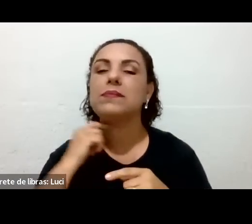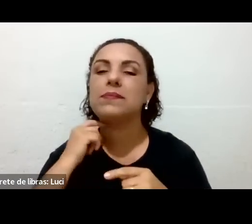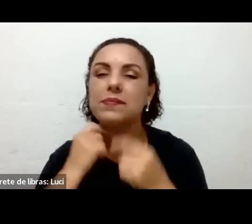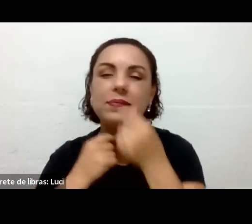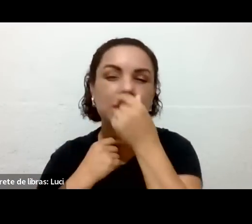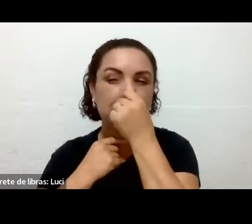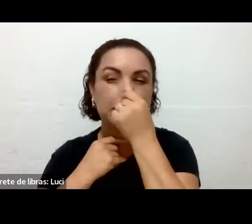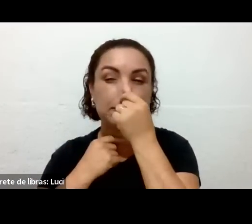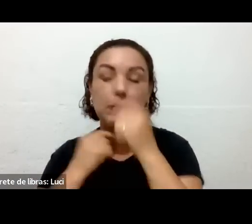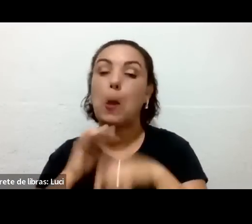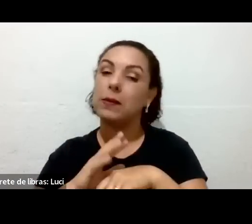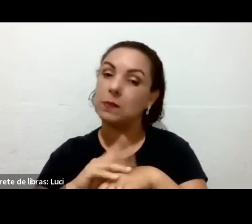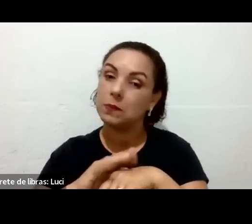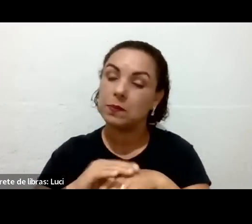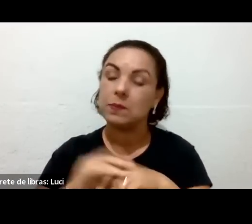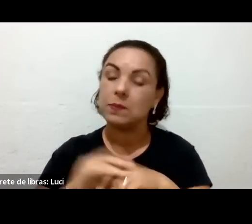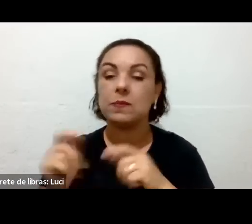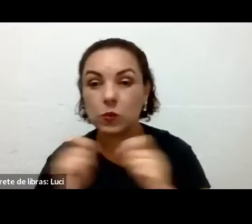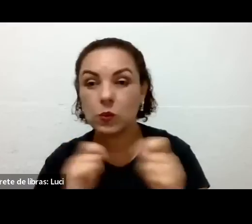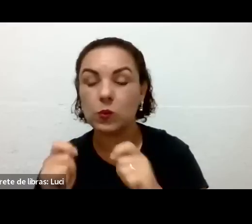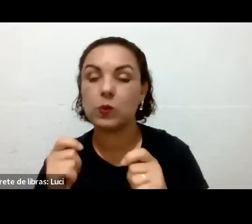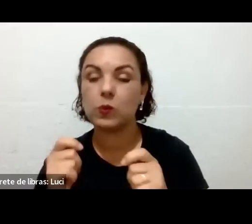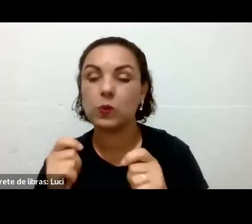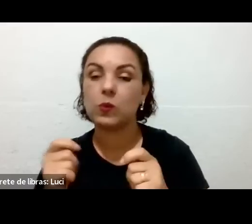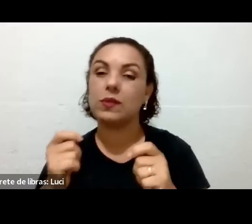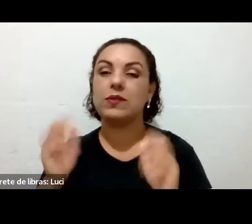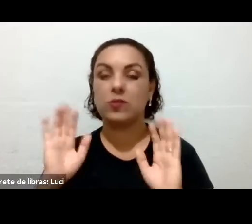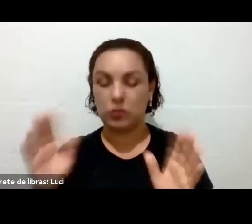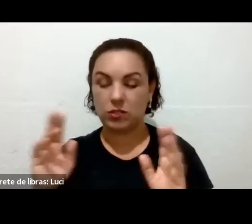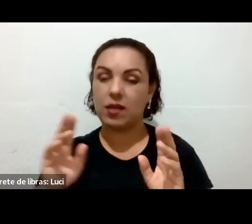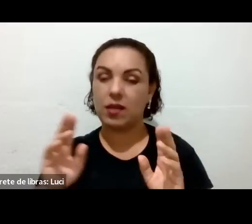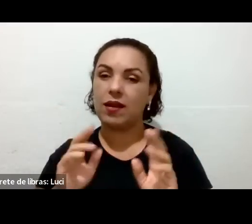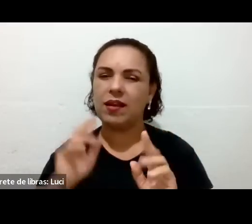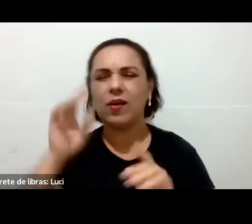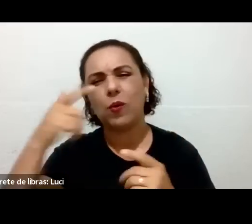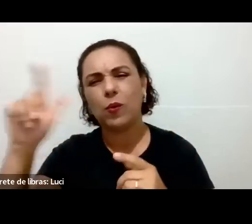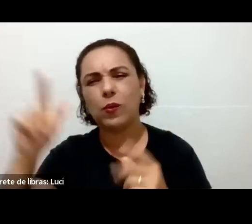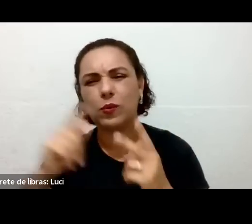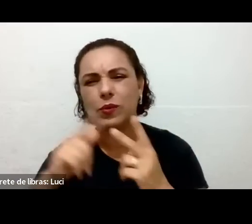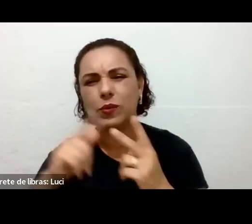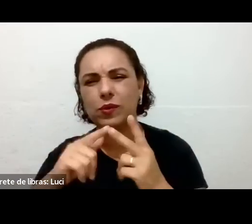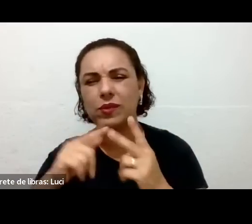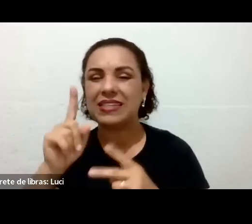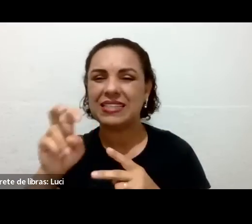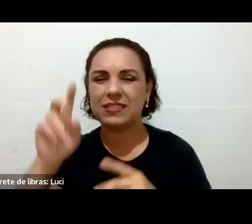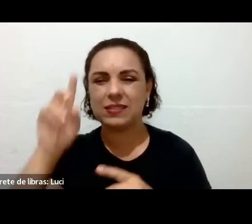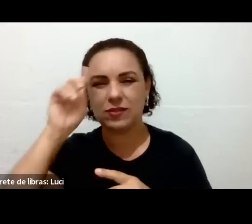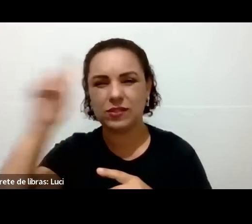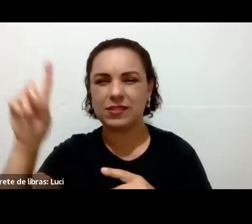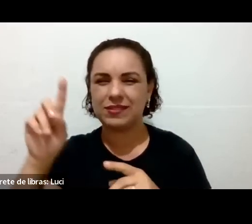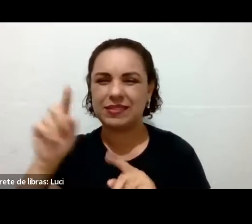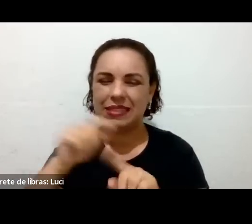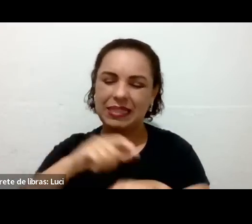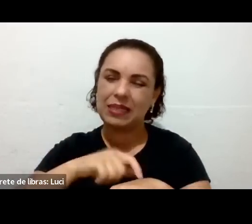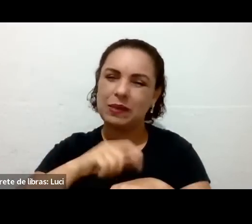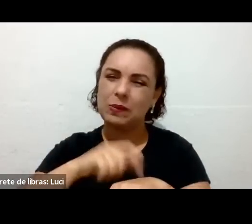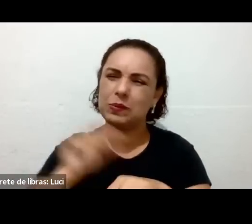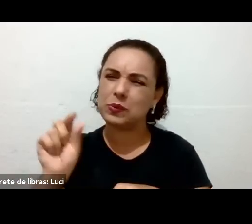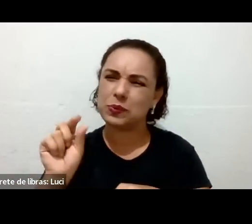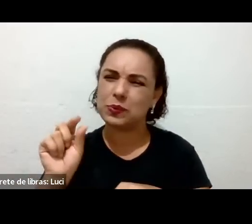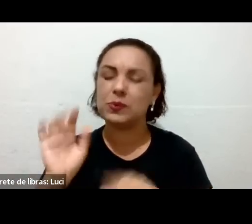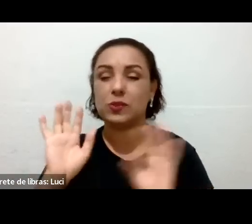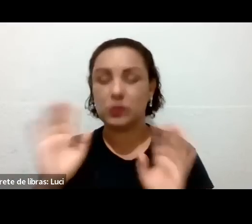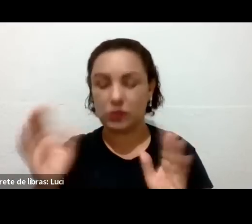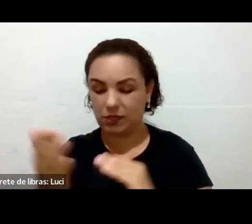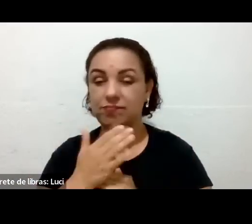A Maria Alexandre tem 15 dias e já tá vendo alguns resultados. Que legal! Eu tô muito feliz com todos vocês